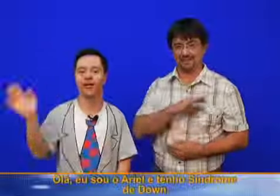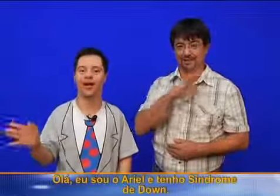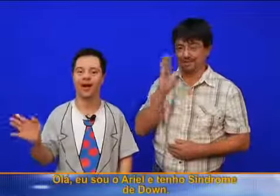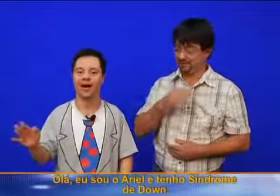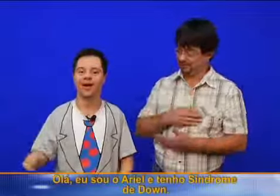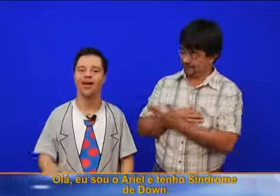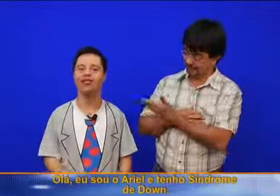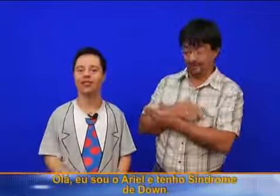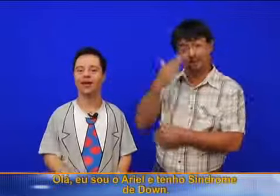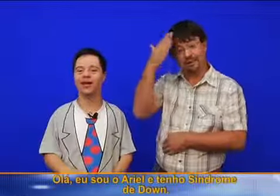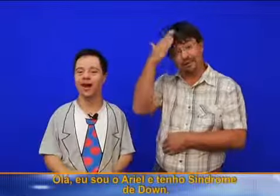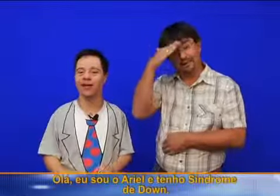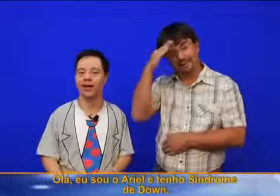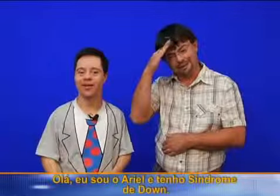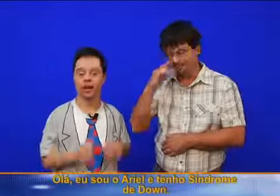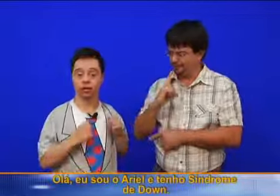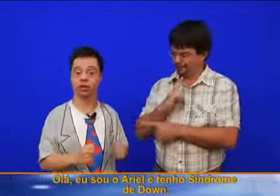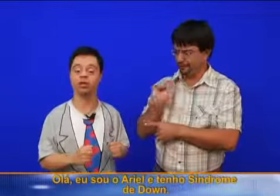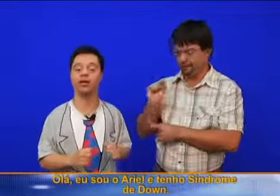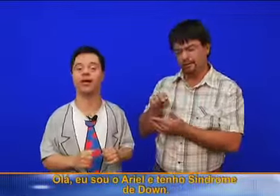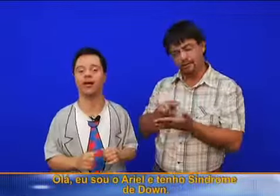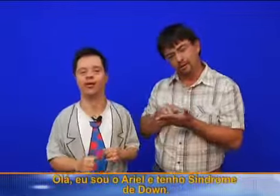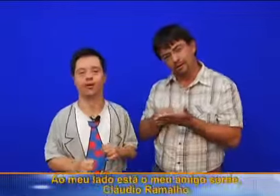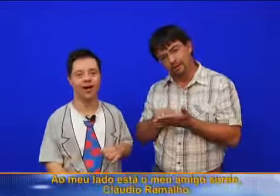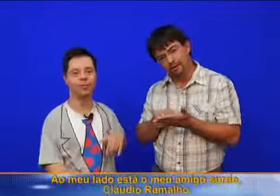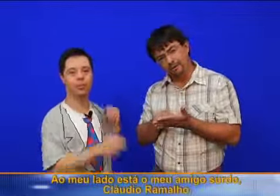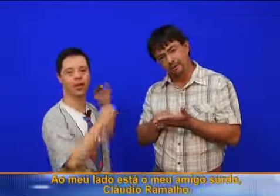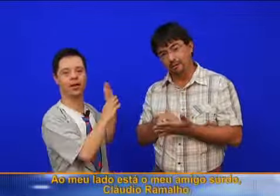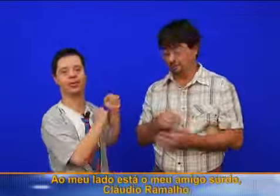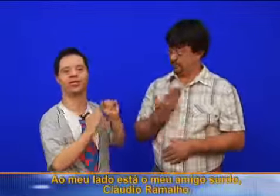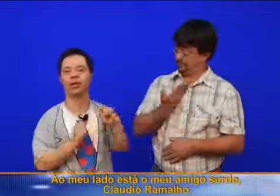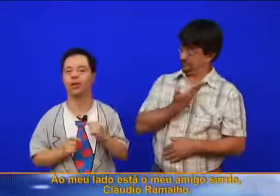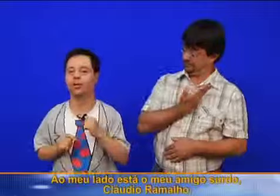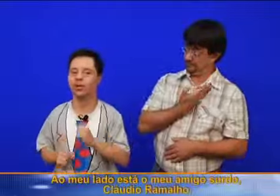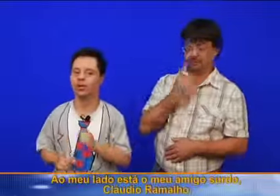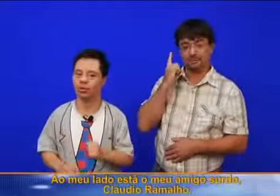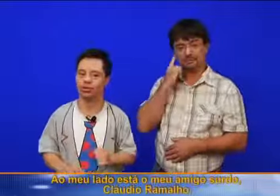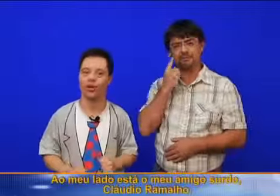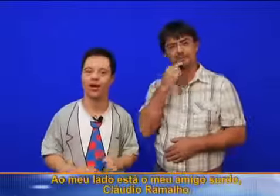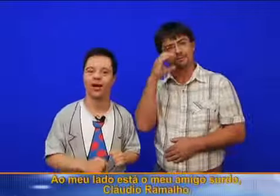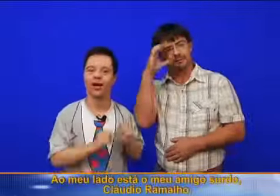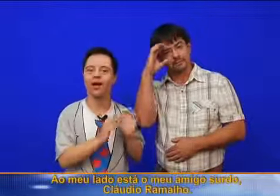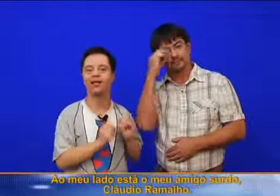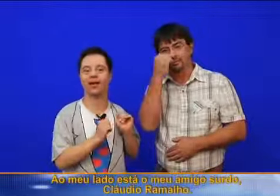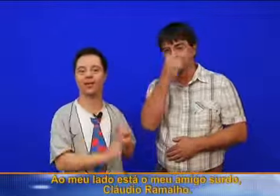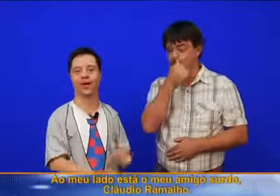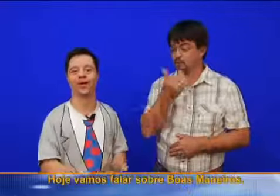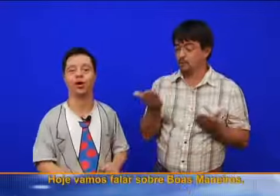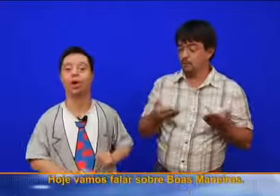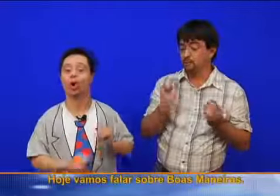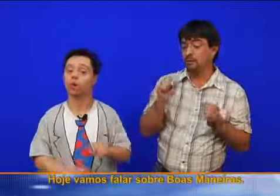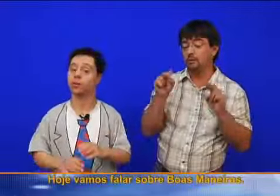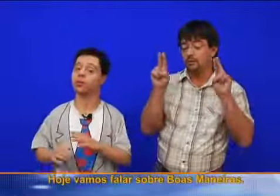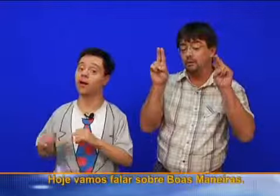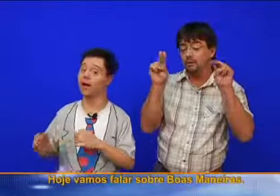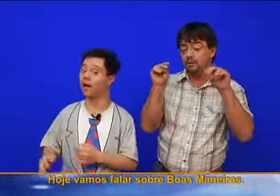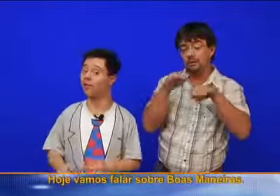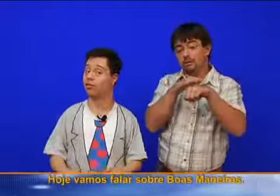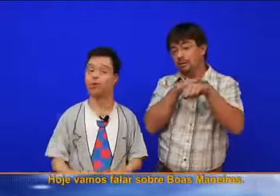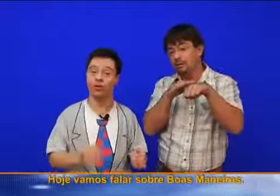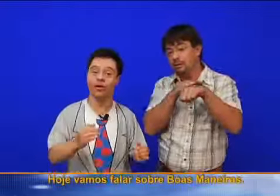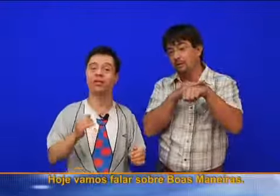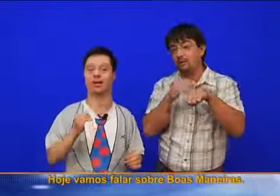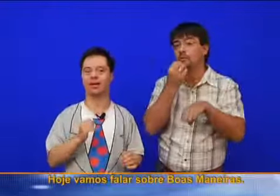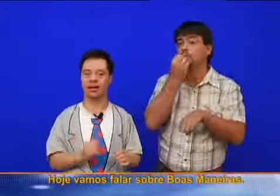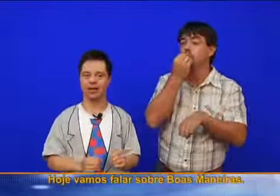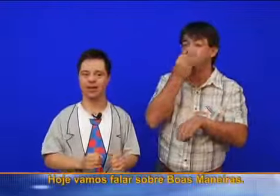Olá, eu sou o Ariel e tenho sinos de Down. Ao meu lado está meu amigo surdo, Cláudio Ramalho. Hoje vamos falar